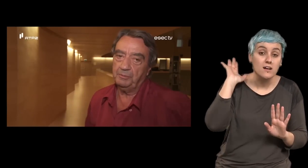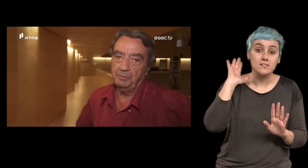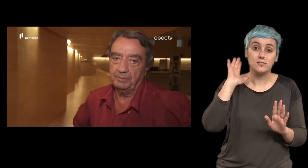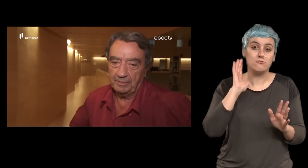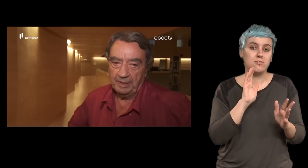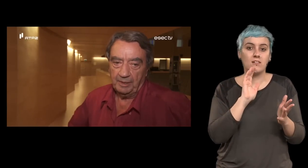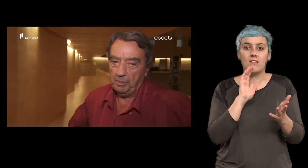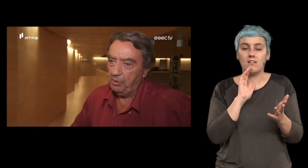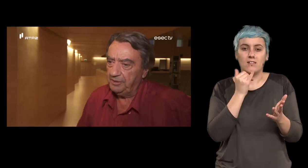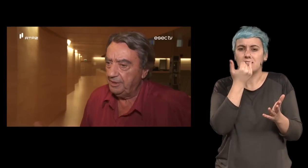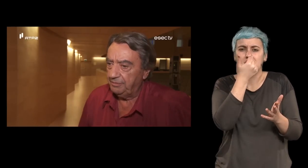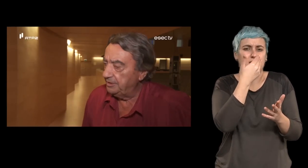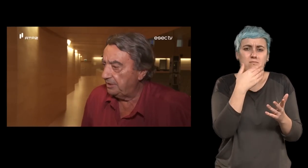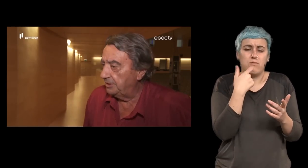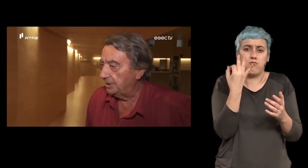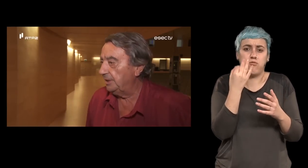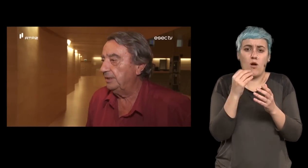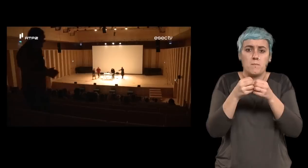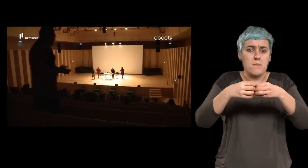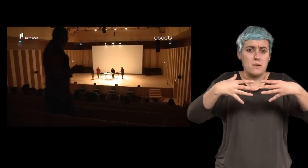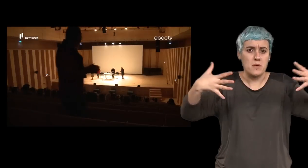uma bola de neve fantástica obrigado